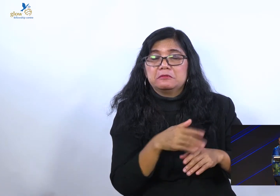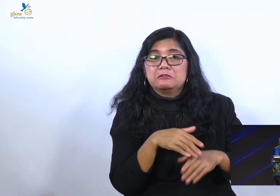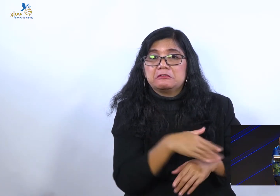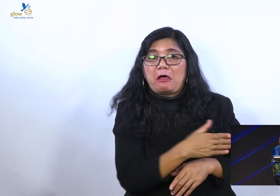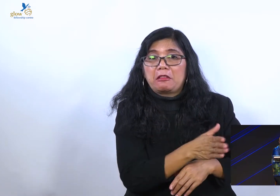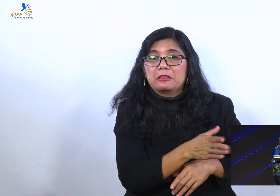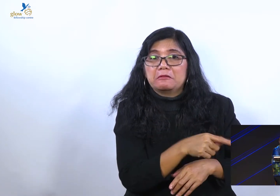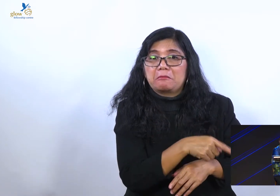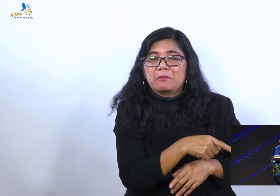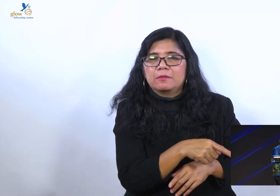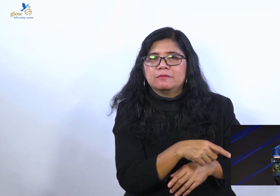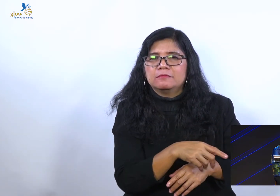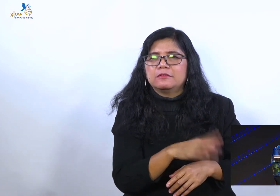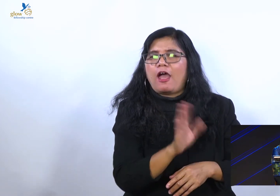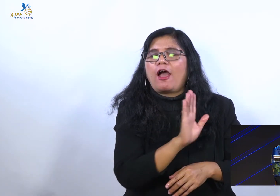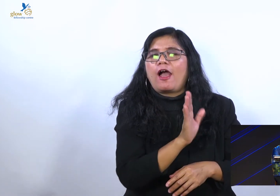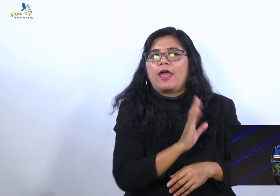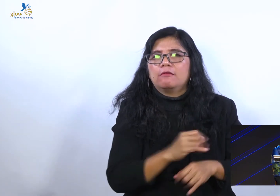Menurut saya.